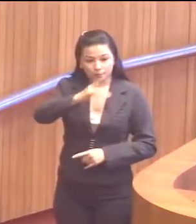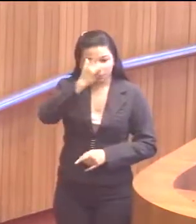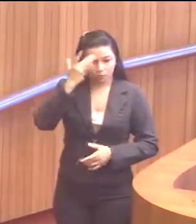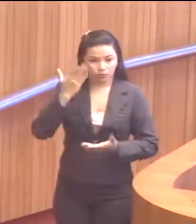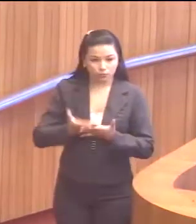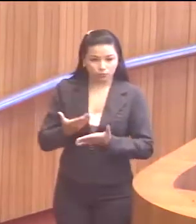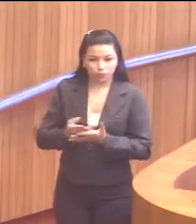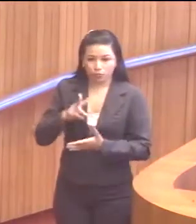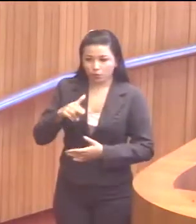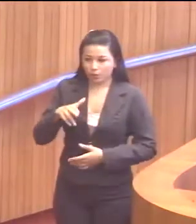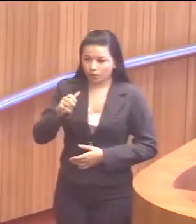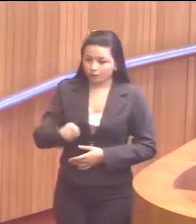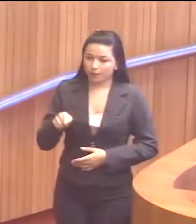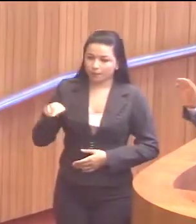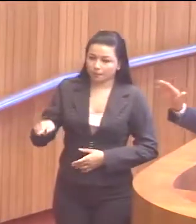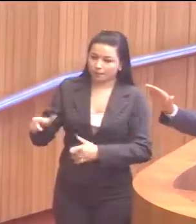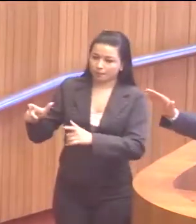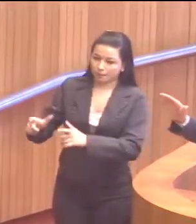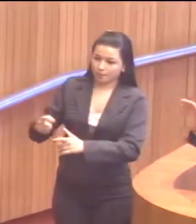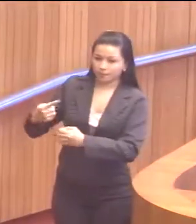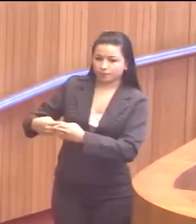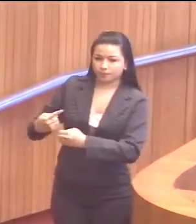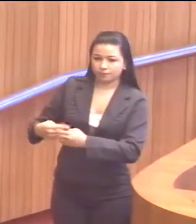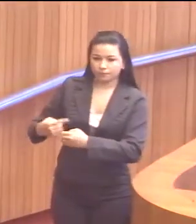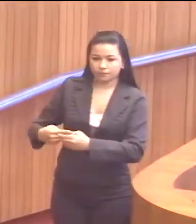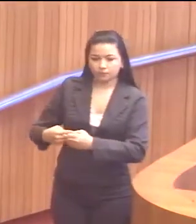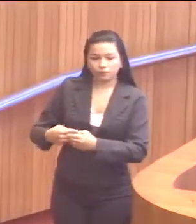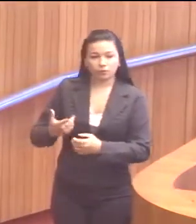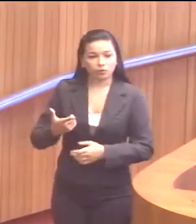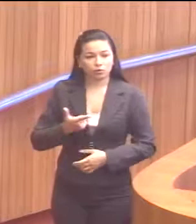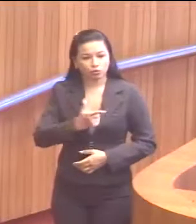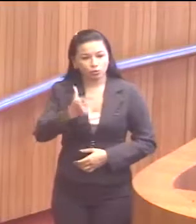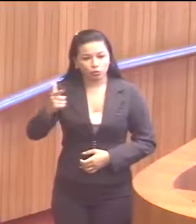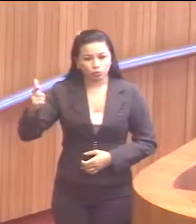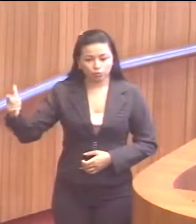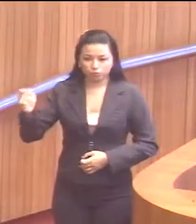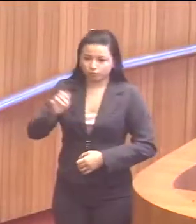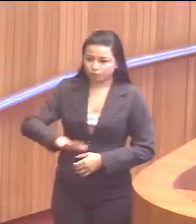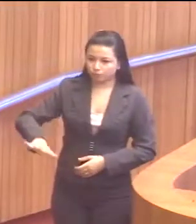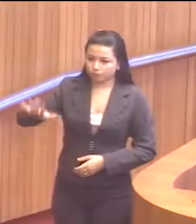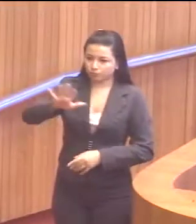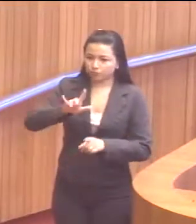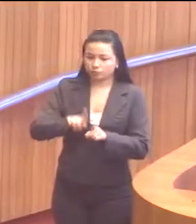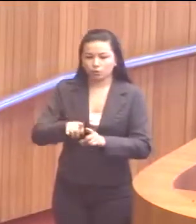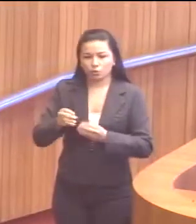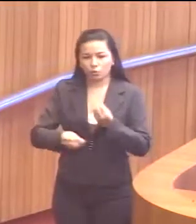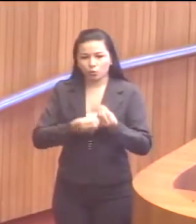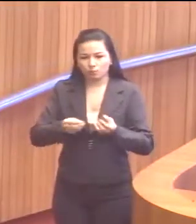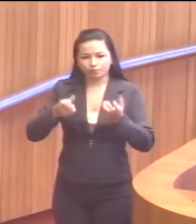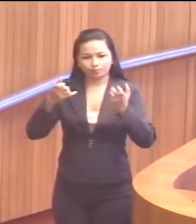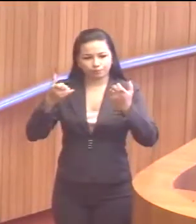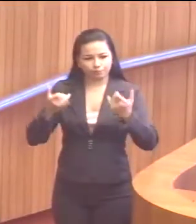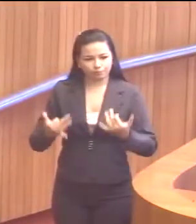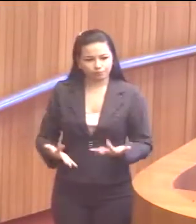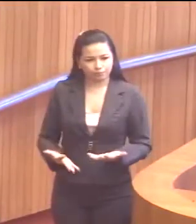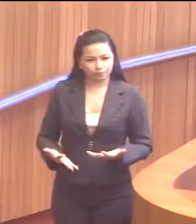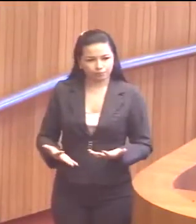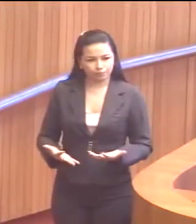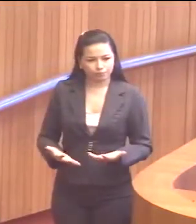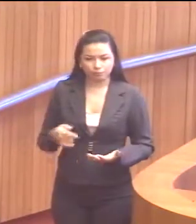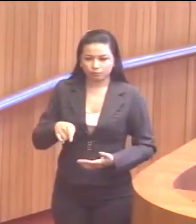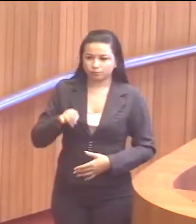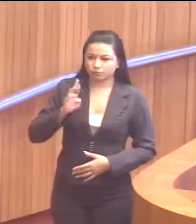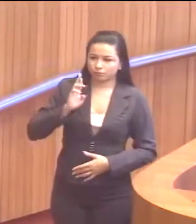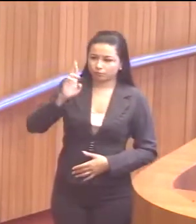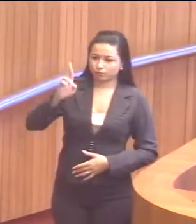os estudantes da UEMA, de Bacabal, para os estudantes da UEMA, do modo geral, da forma que está se tratando a gestão